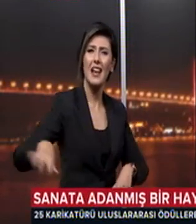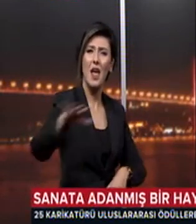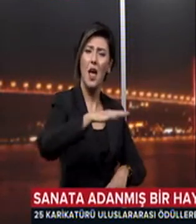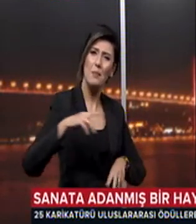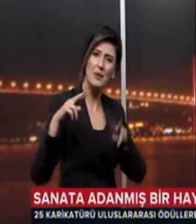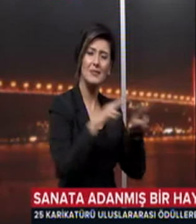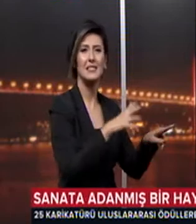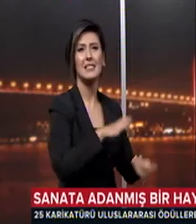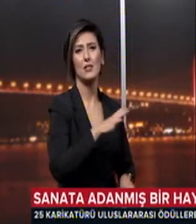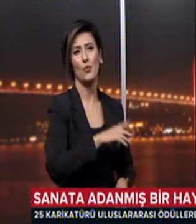arzuluyor